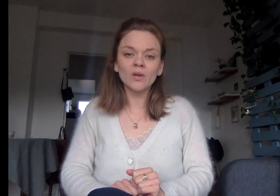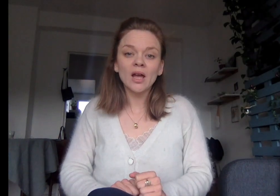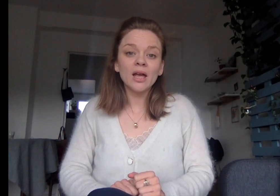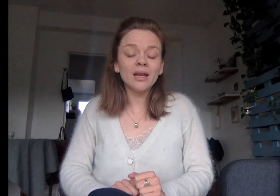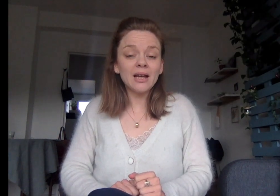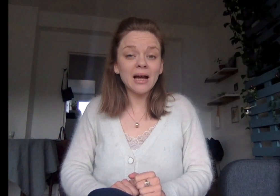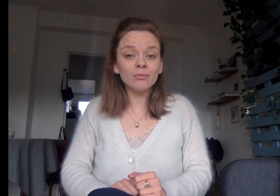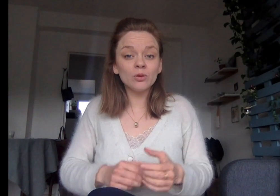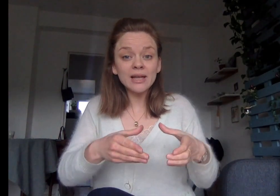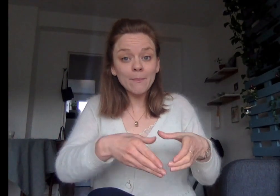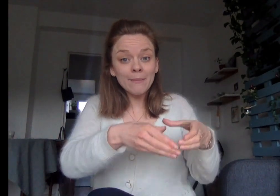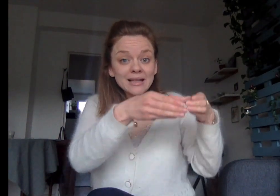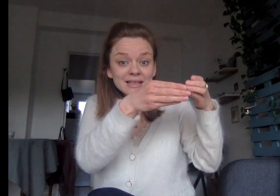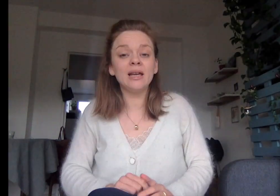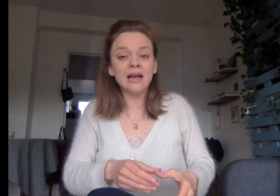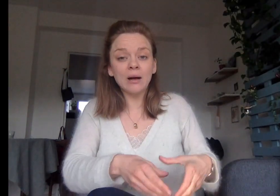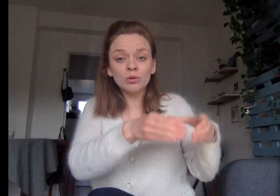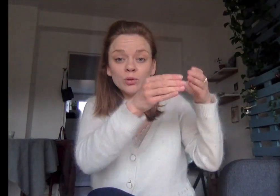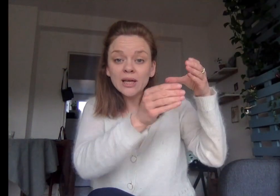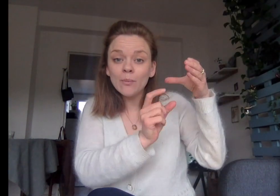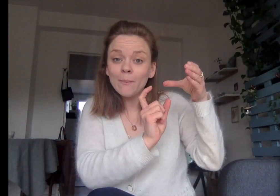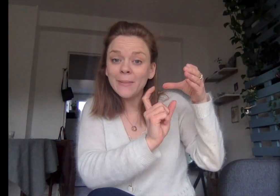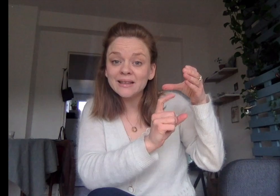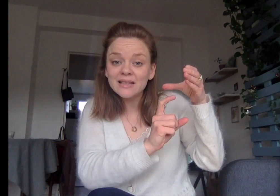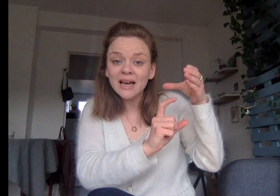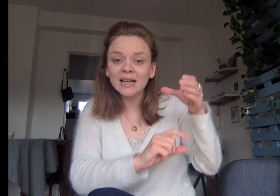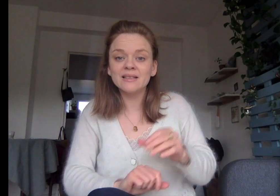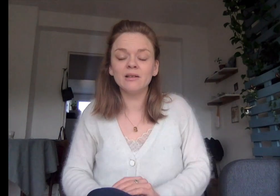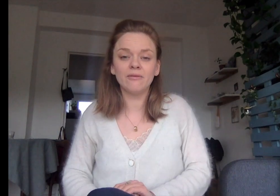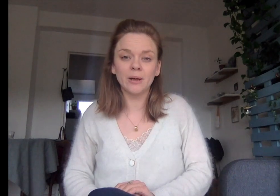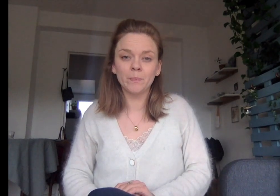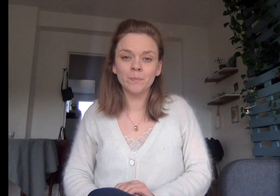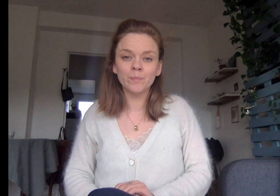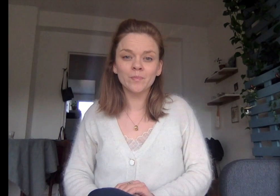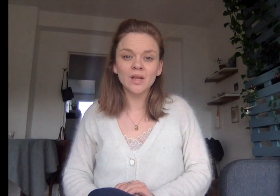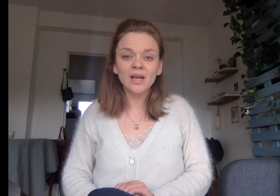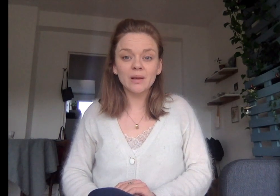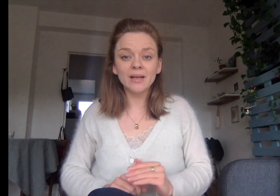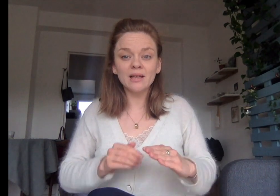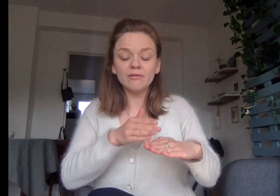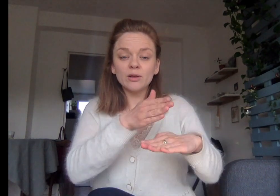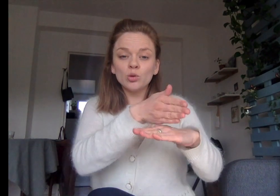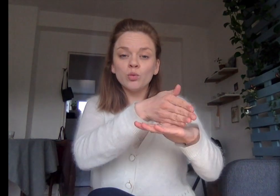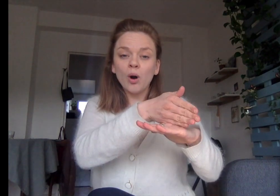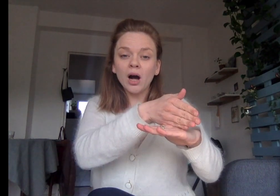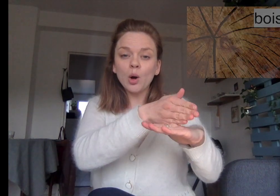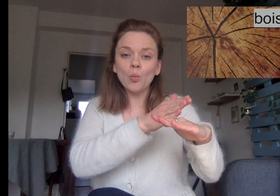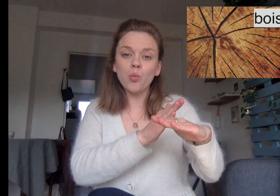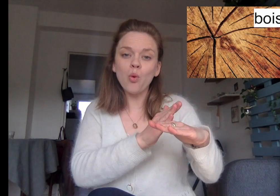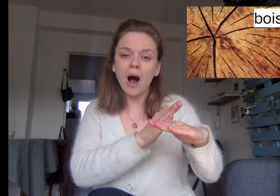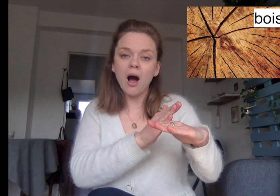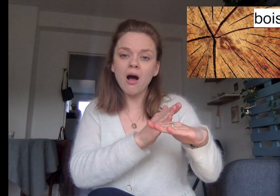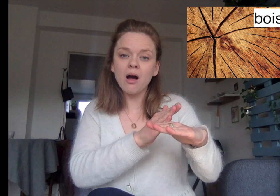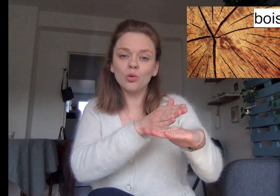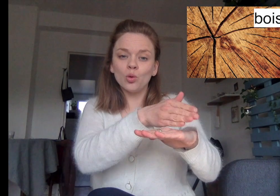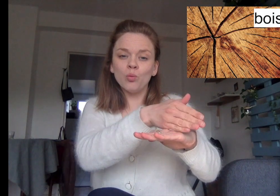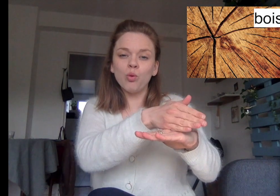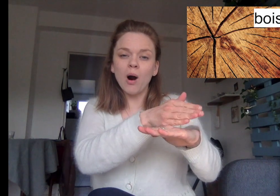Et l'arbre, de quelle matière ? Et l'arbre, de quelle matière est-il fait ? Eh bien, il est fait de bois. Bois. Bois.